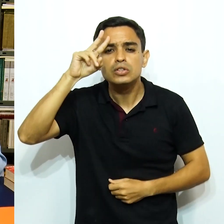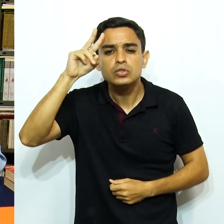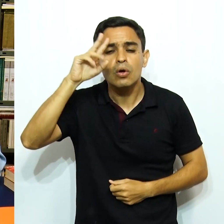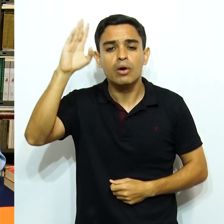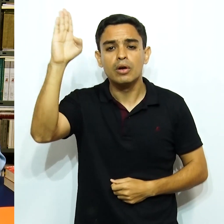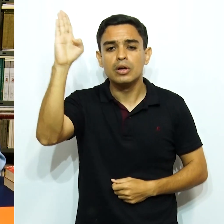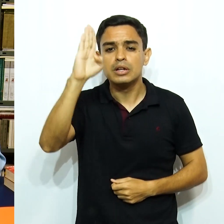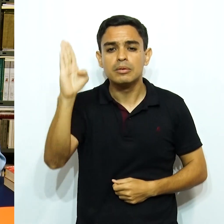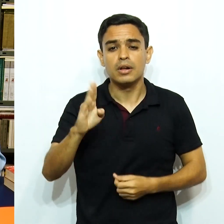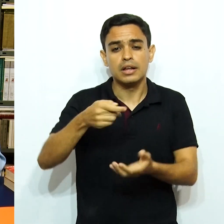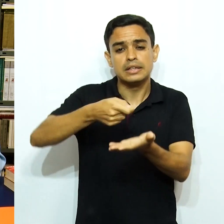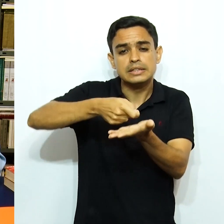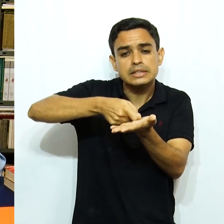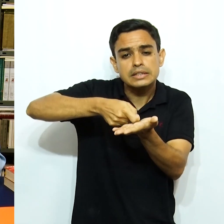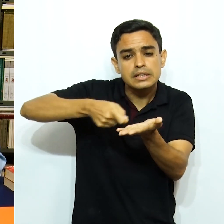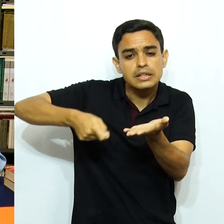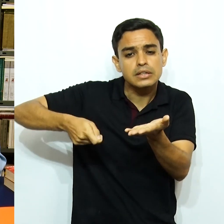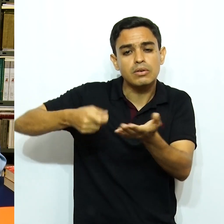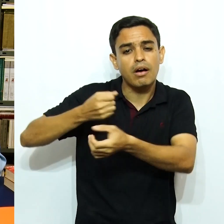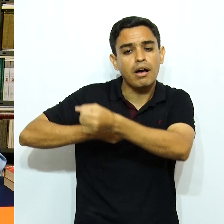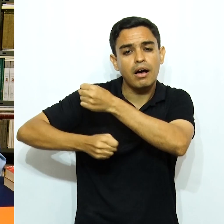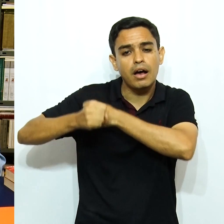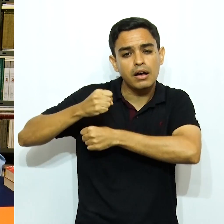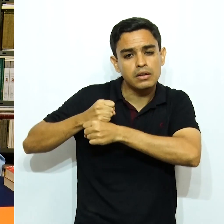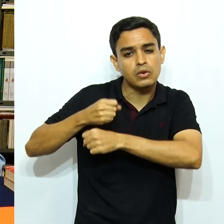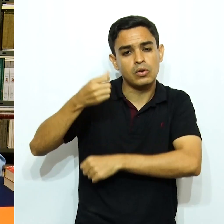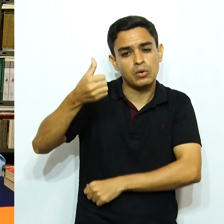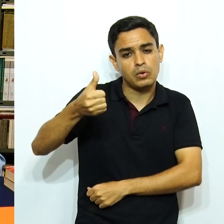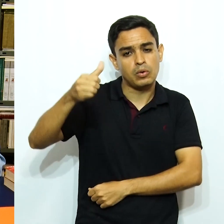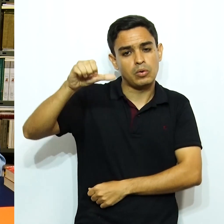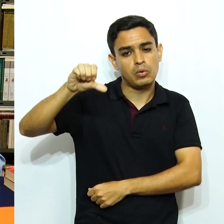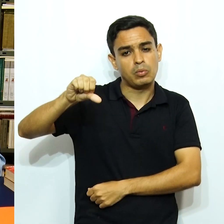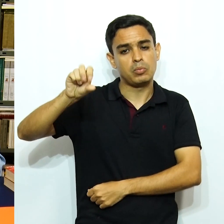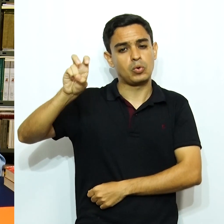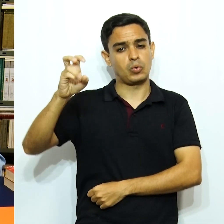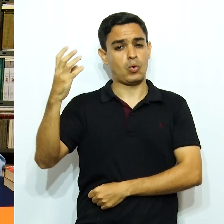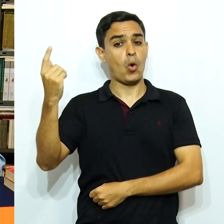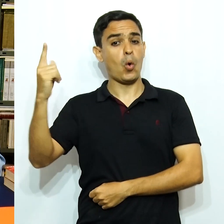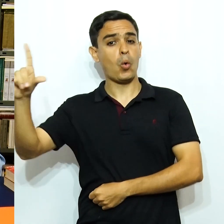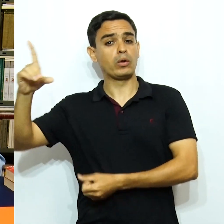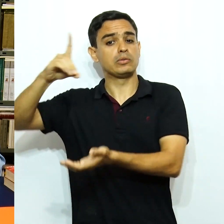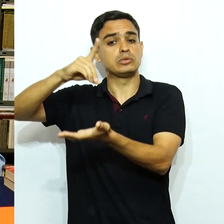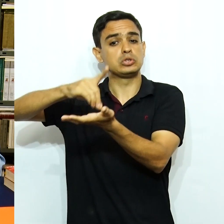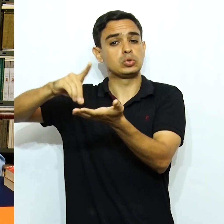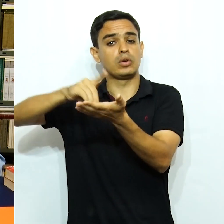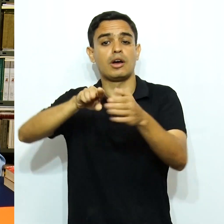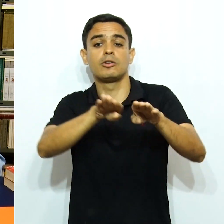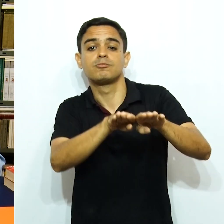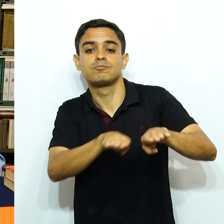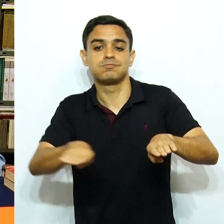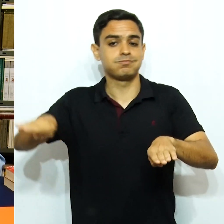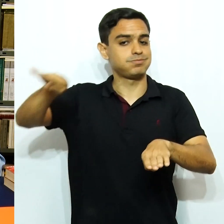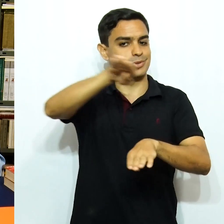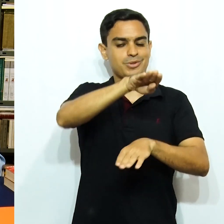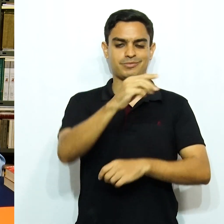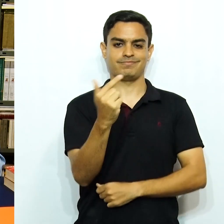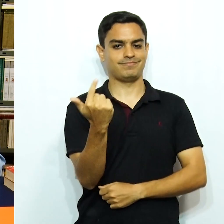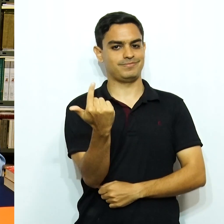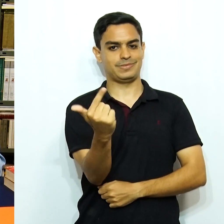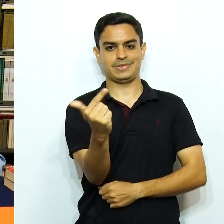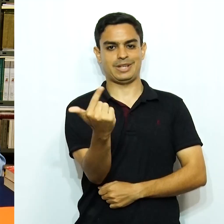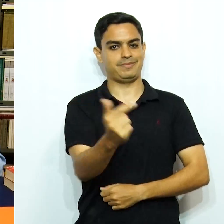em 1954, quase 70 anos, mas é insuperável até hoje. Ninguém usou ir além de Câmara Cascudo.